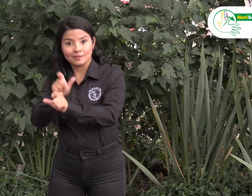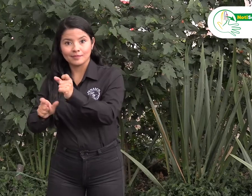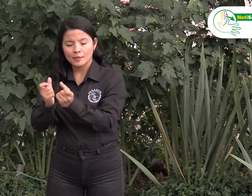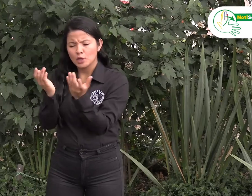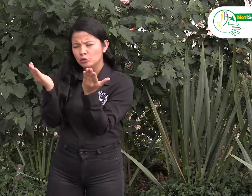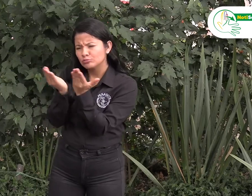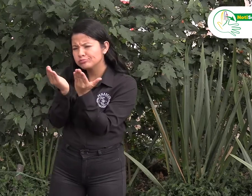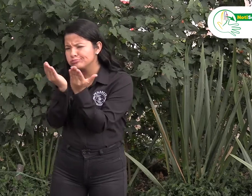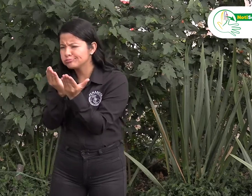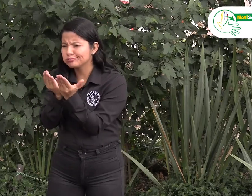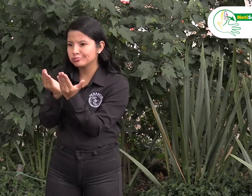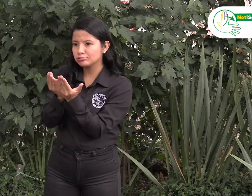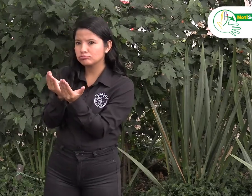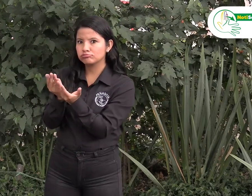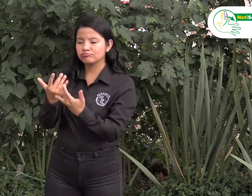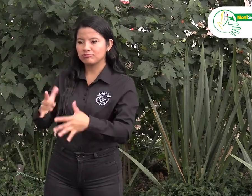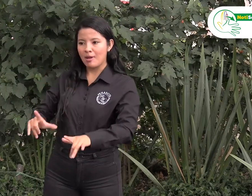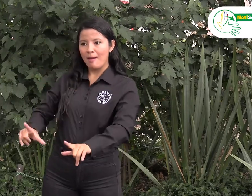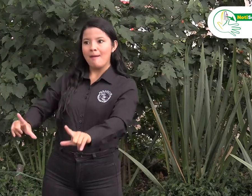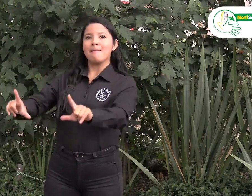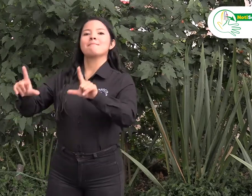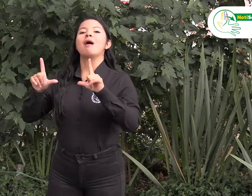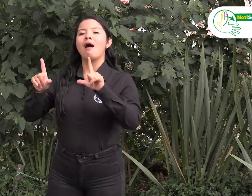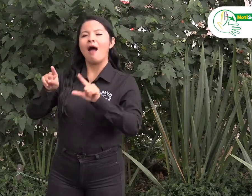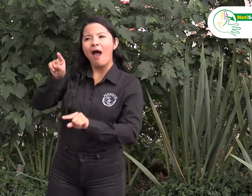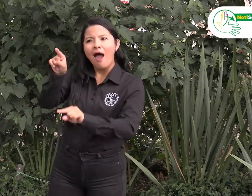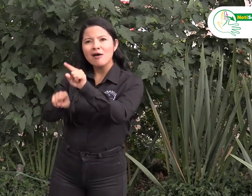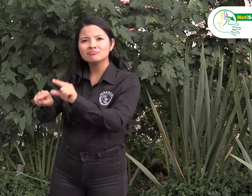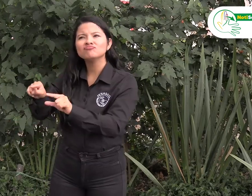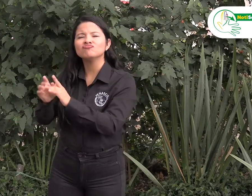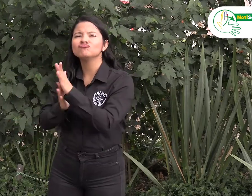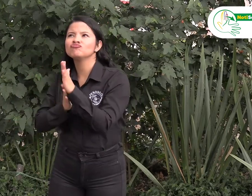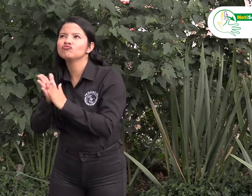sus graduados han continuado con sus estudios profesionales